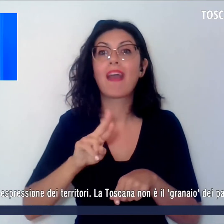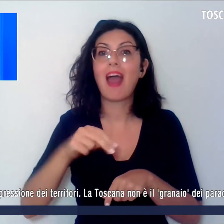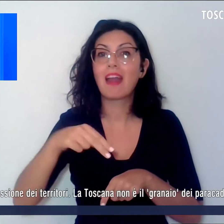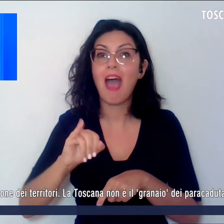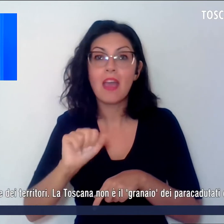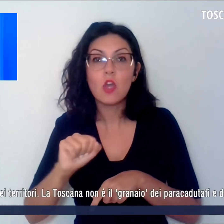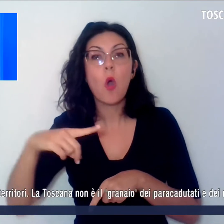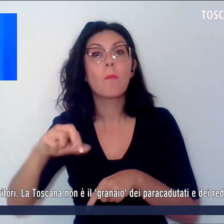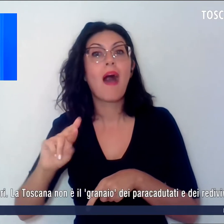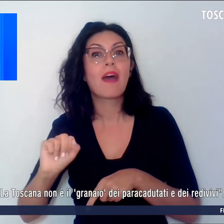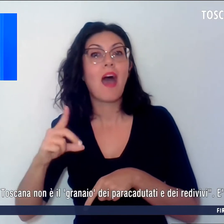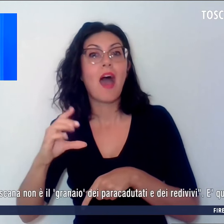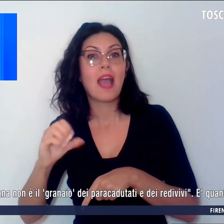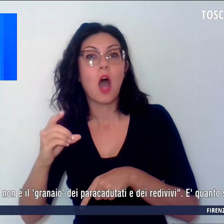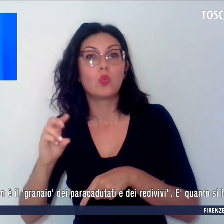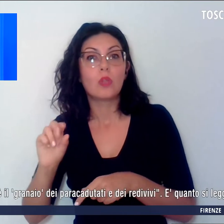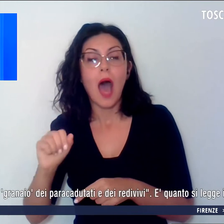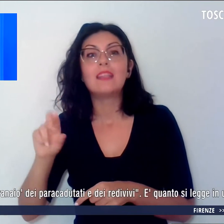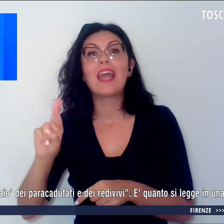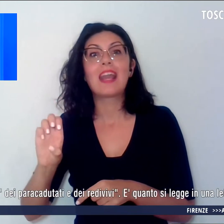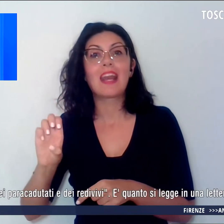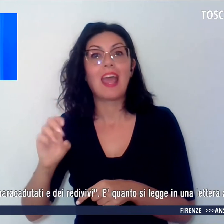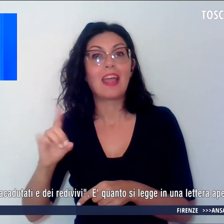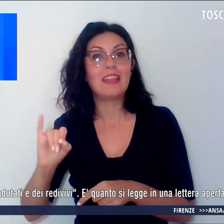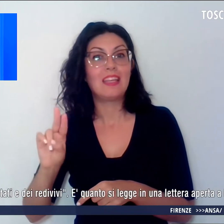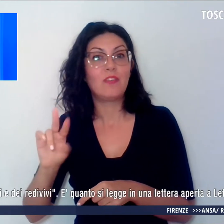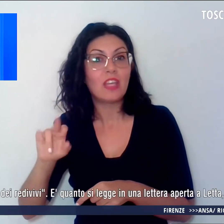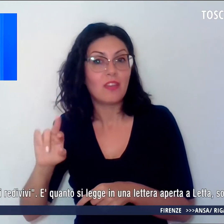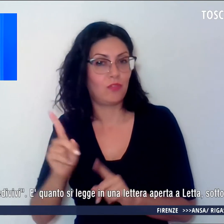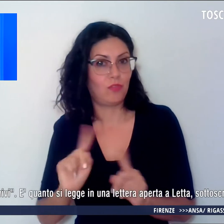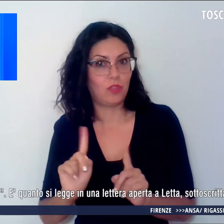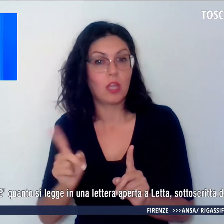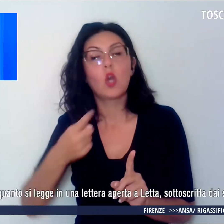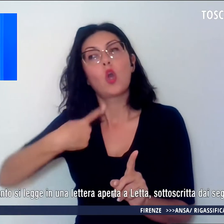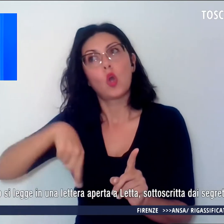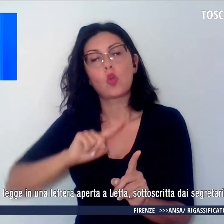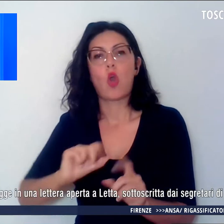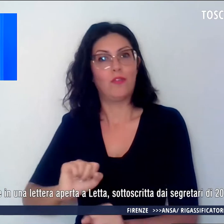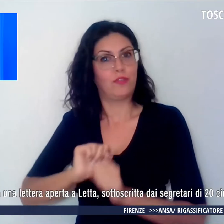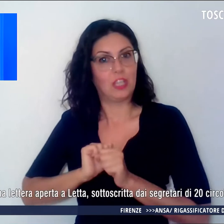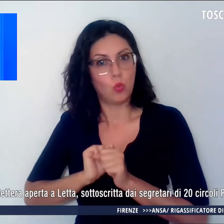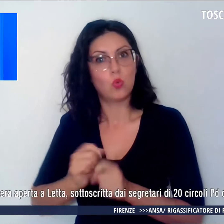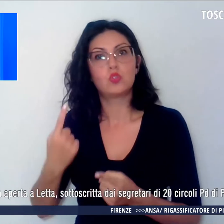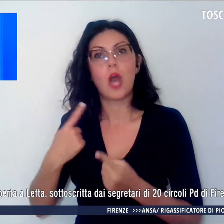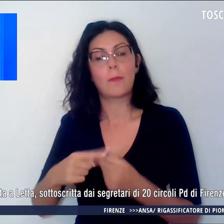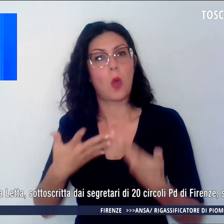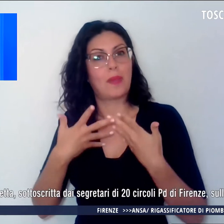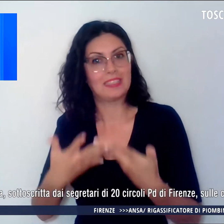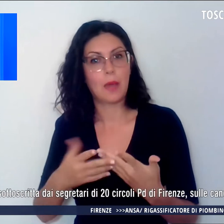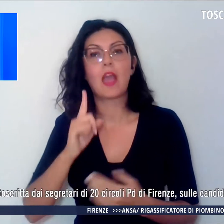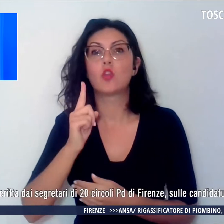e dei redivivi. Inoltre, dicono, confermiamo tutta la nostra fiducia e apprezzamento per Gianassi,